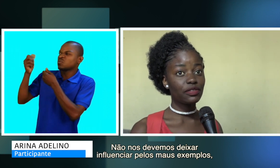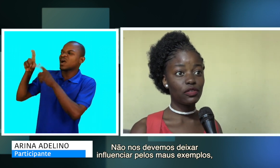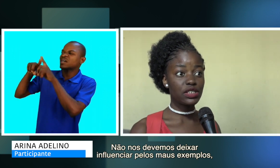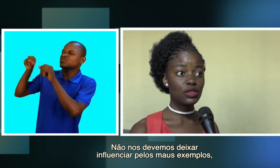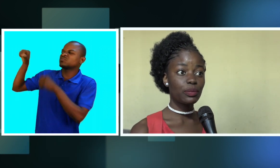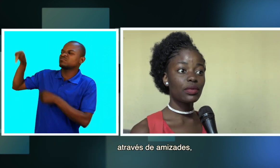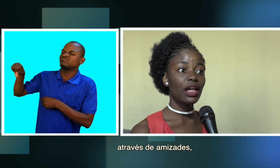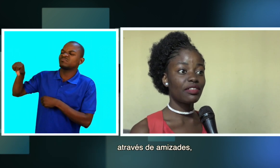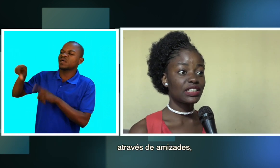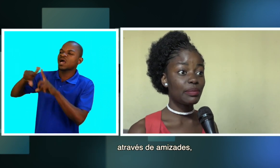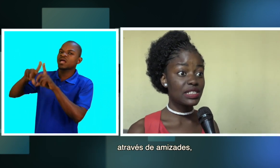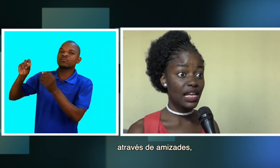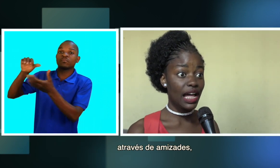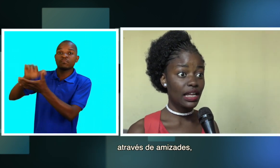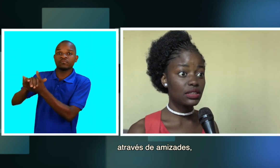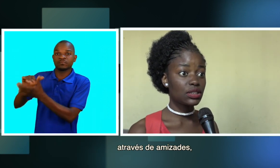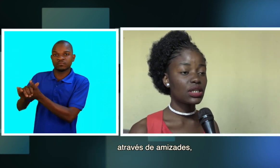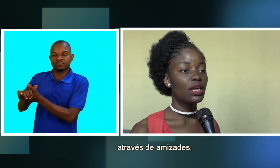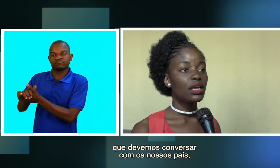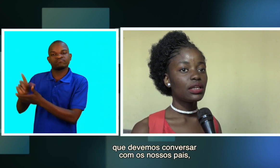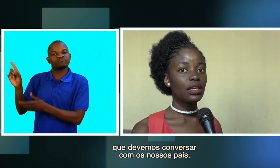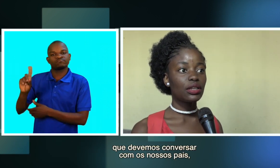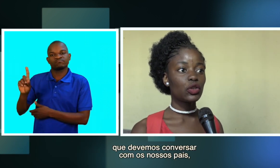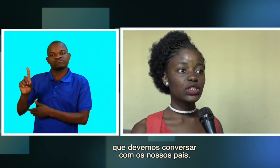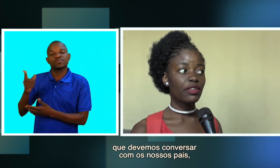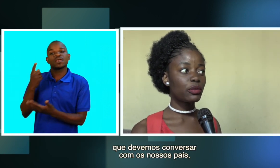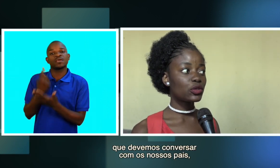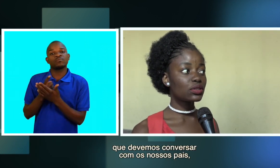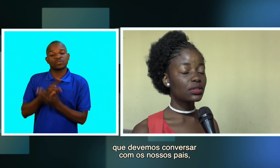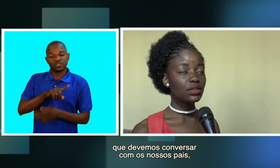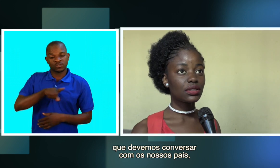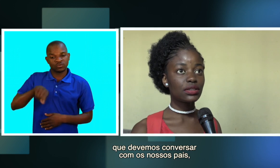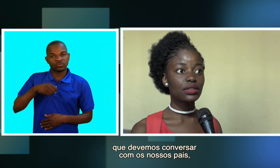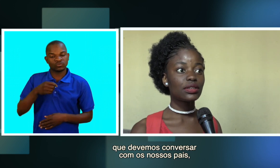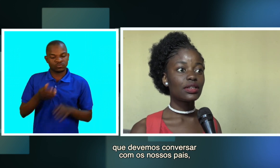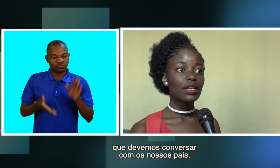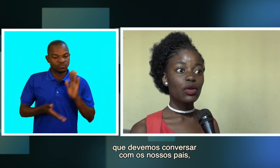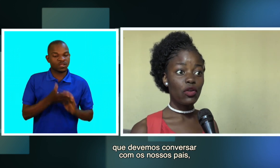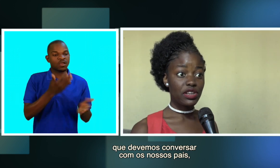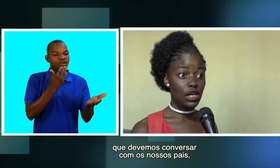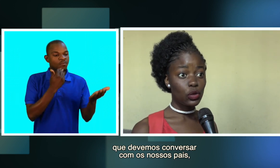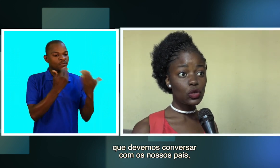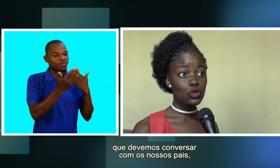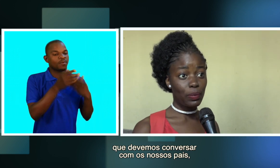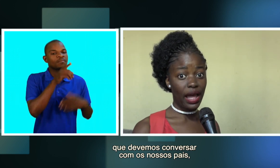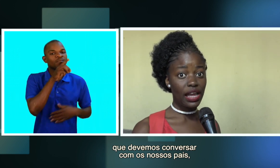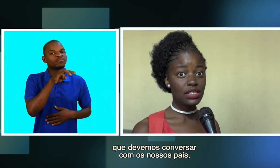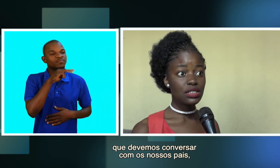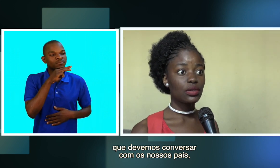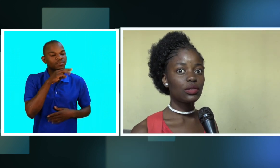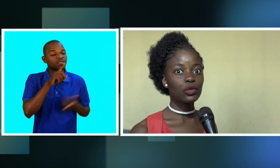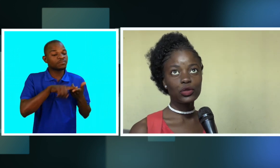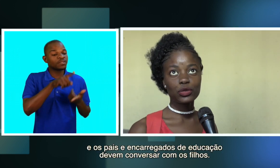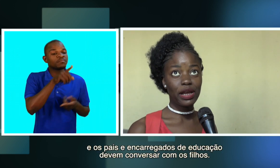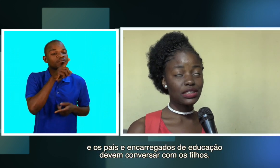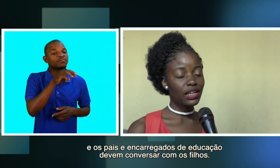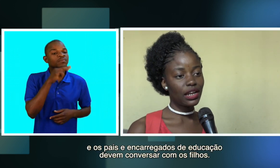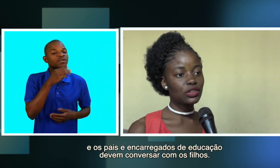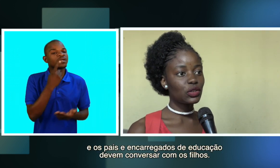influências através das amizades. Que nós devemos conversar com os nossos pais. Os pais encarregados de